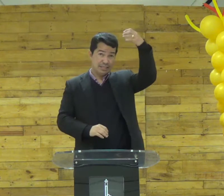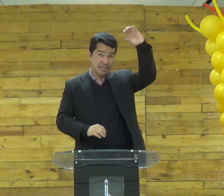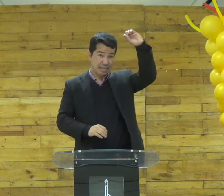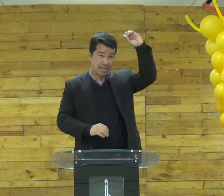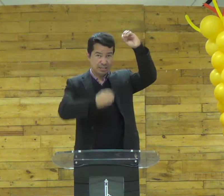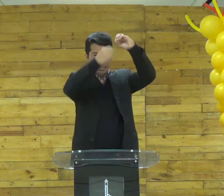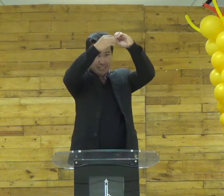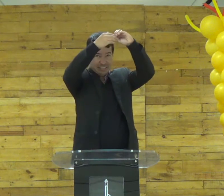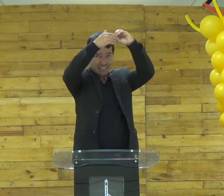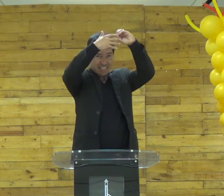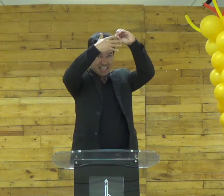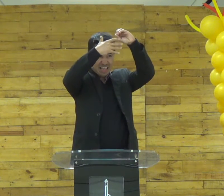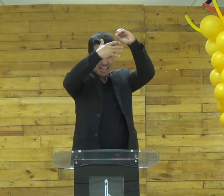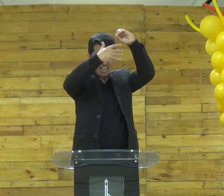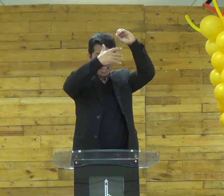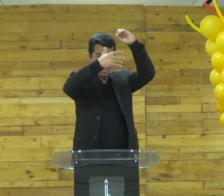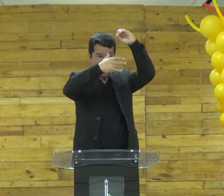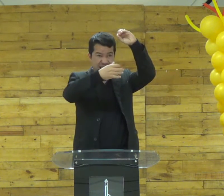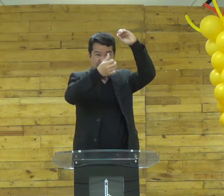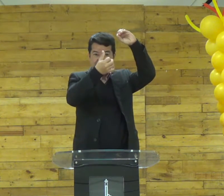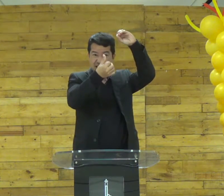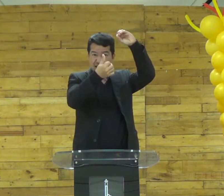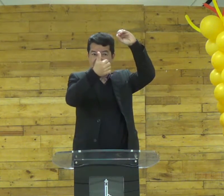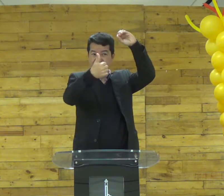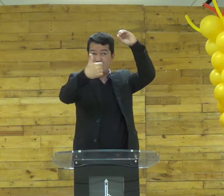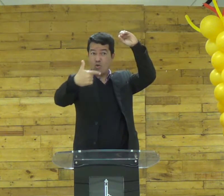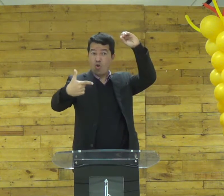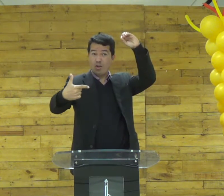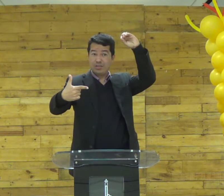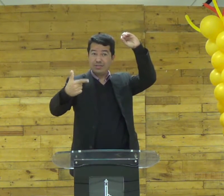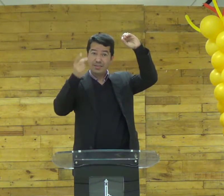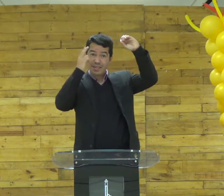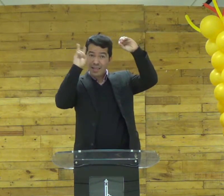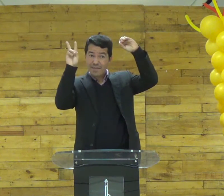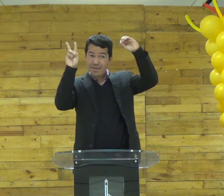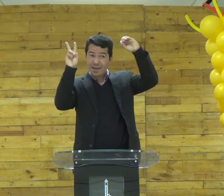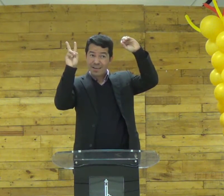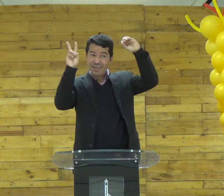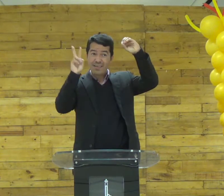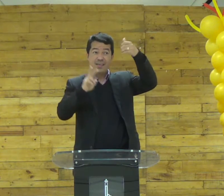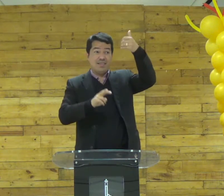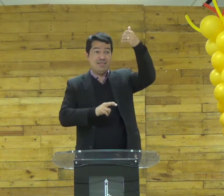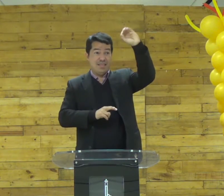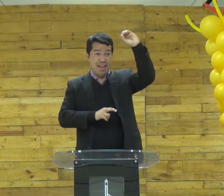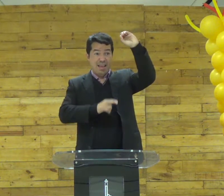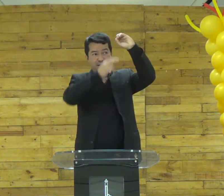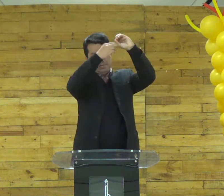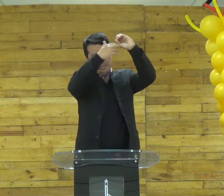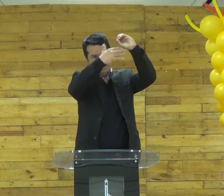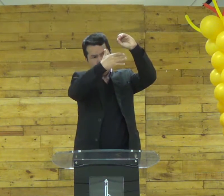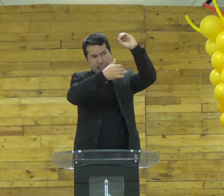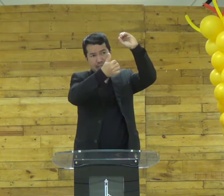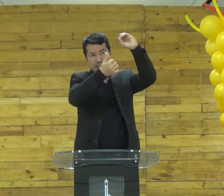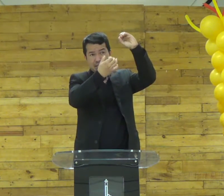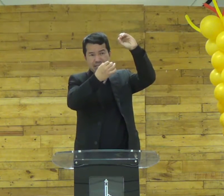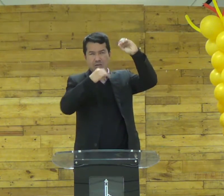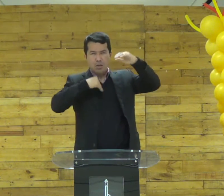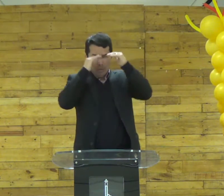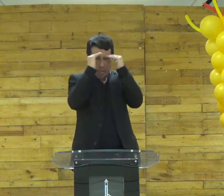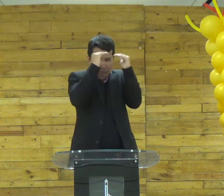acho que você conhece você sabe na verdade eram 612 os dez que estão na bíblia não